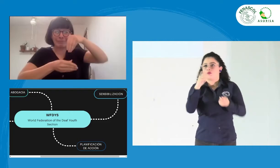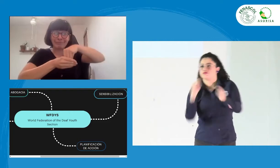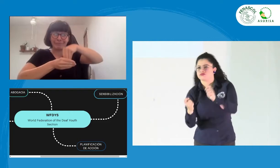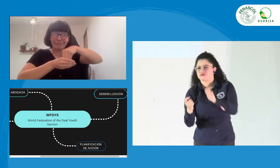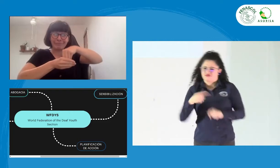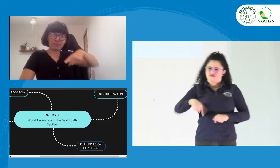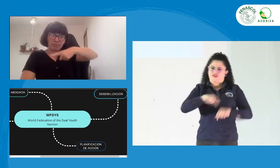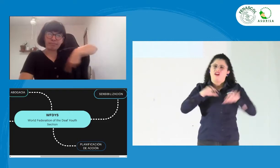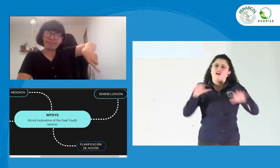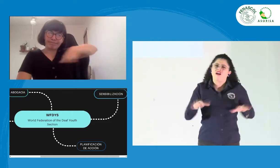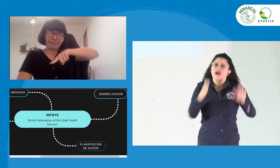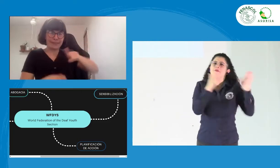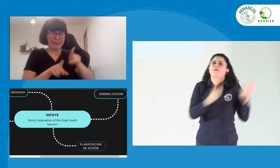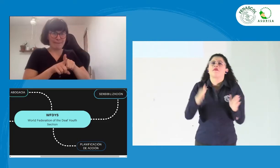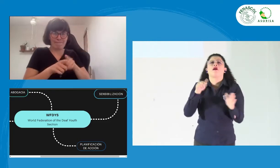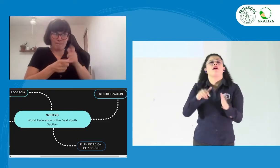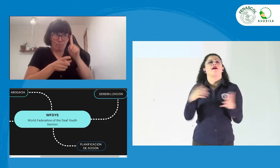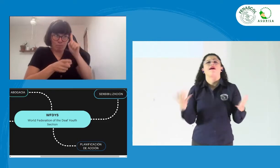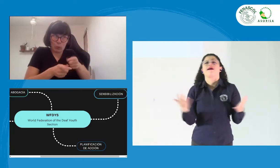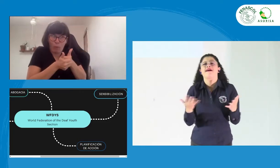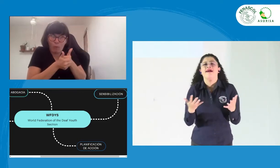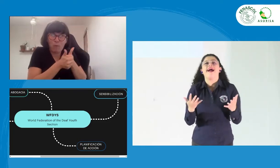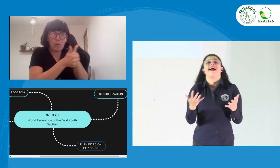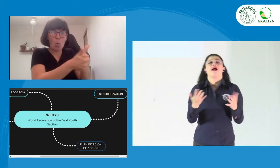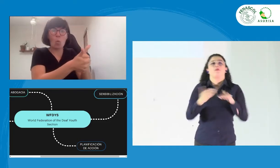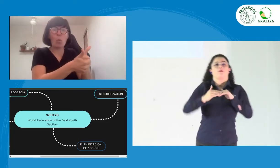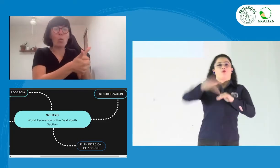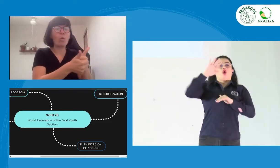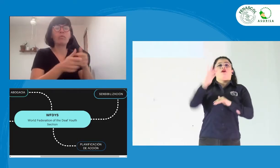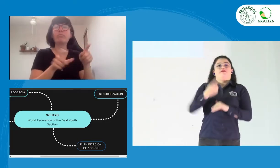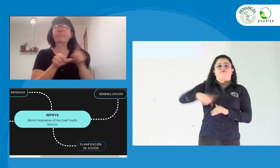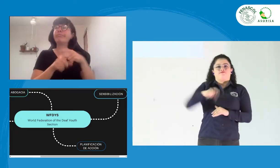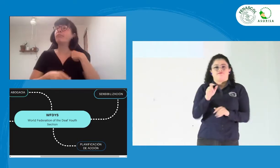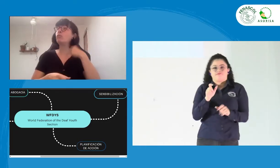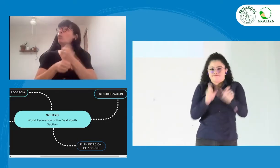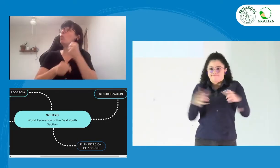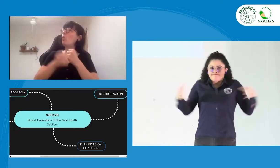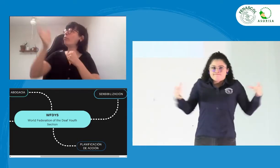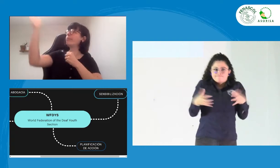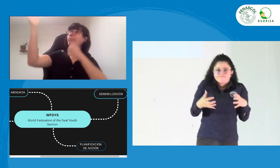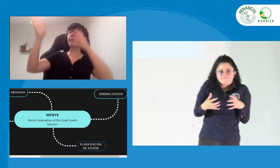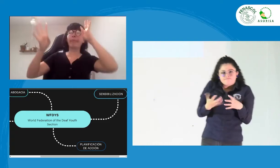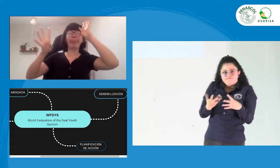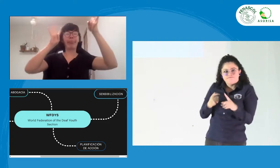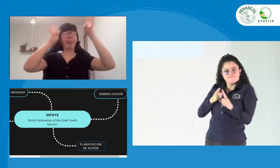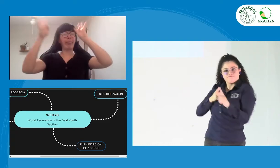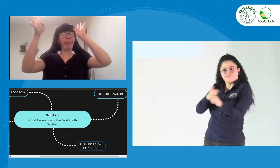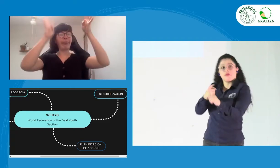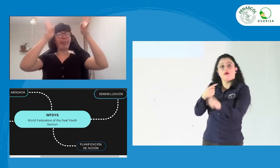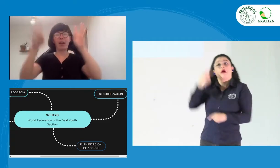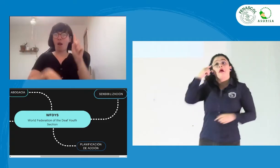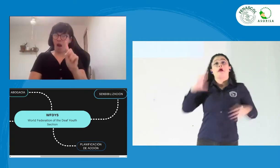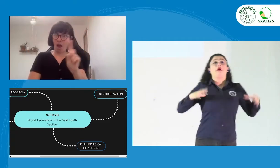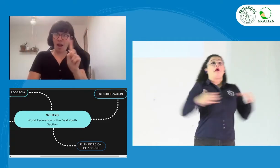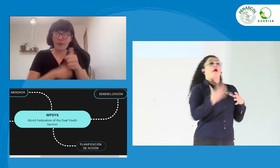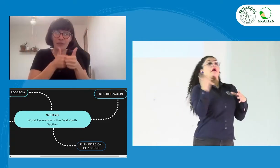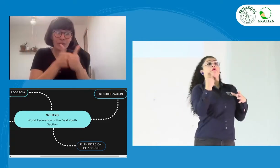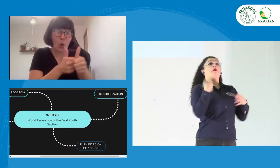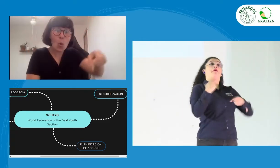pues obviamente nosotros planeamos las acciones que se van a hacer al interior de la sección. No es que hagamos un trabajo